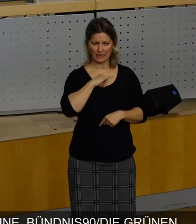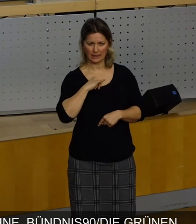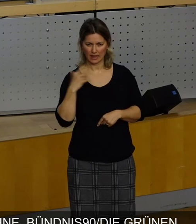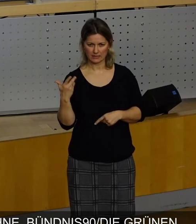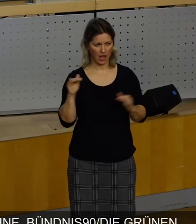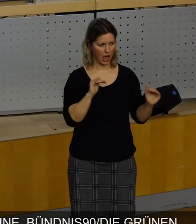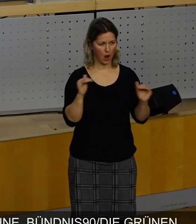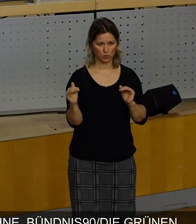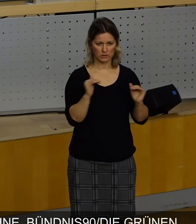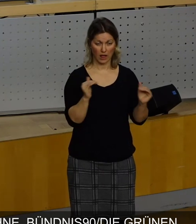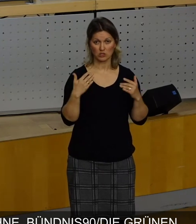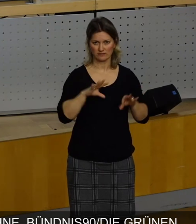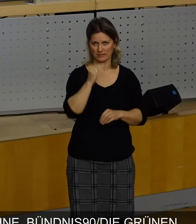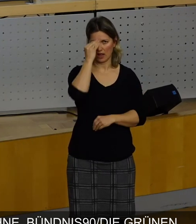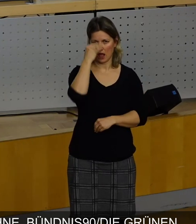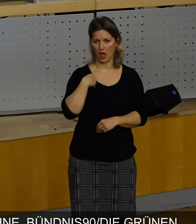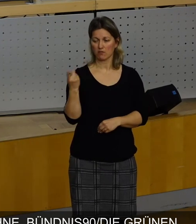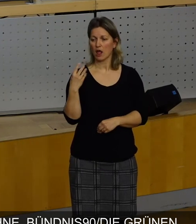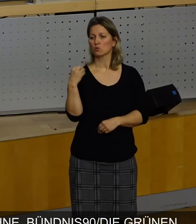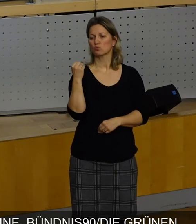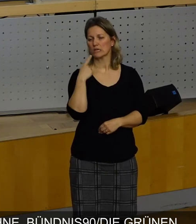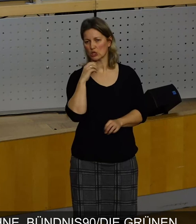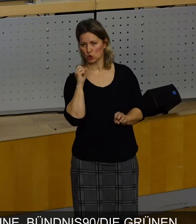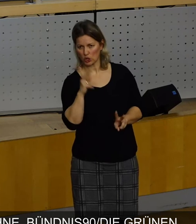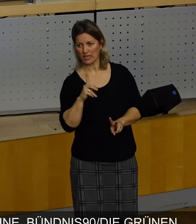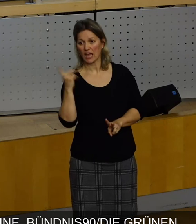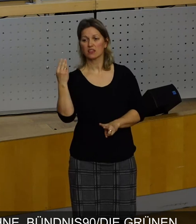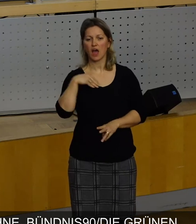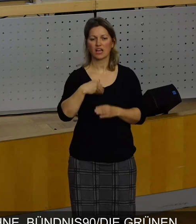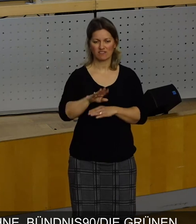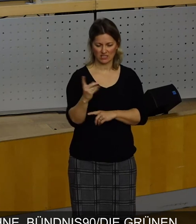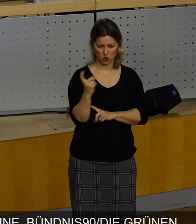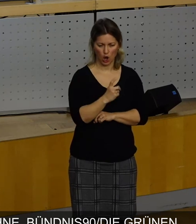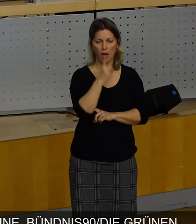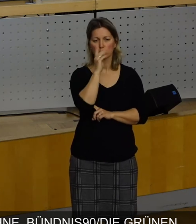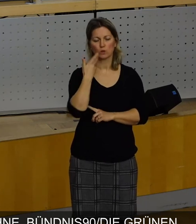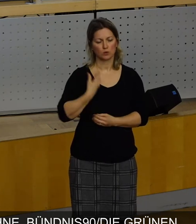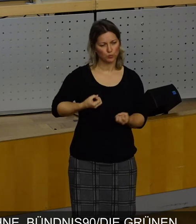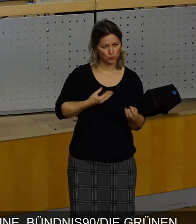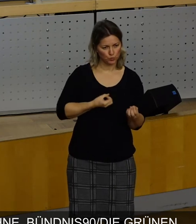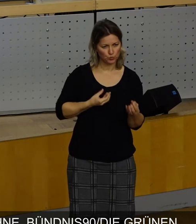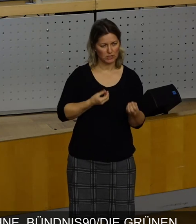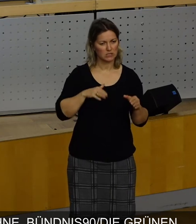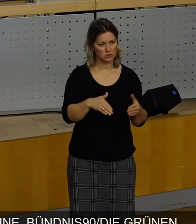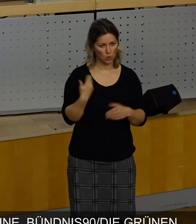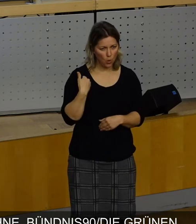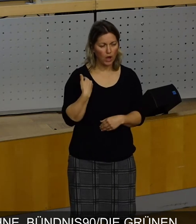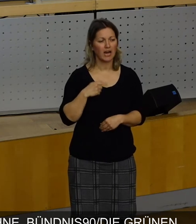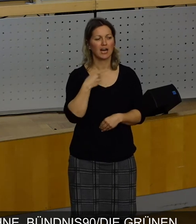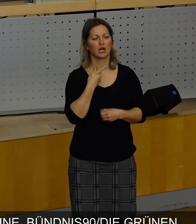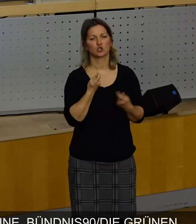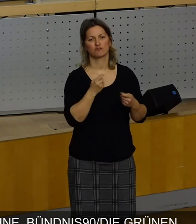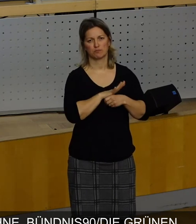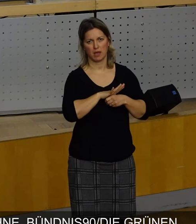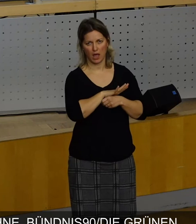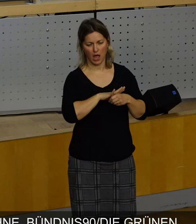heißt, jetzt sagen Sie, ja, das stimmt, Sie haben da ein paar Sachen reingeworfen. Sie haben gesagt, den und den Geschäftsbereich kann